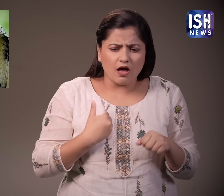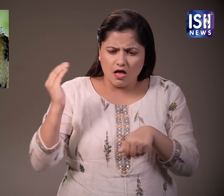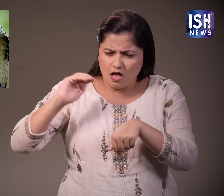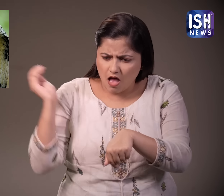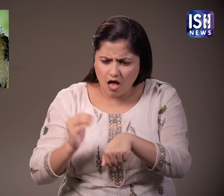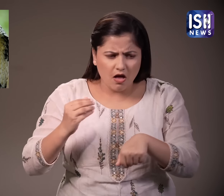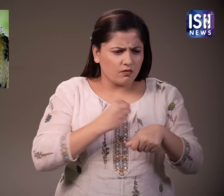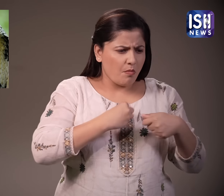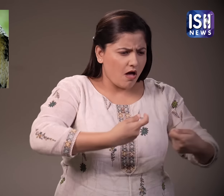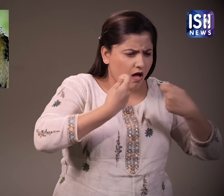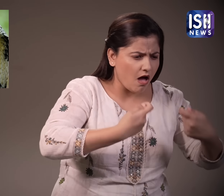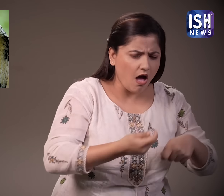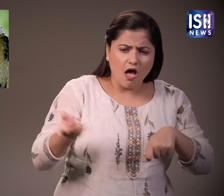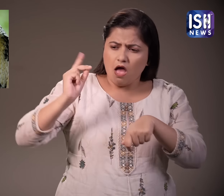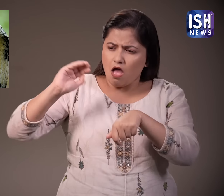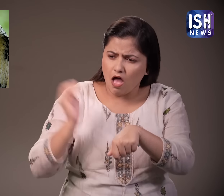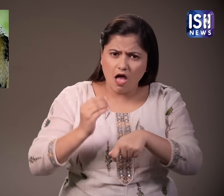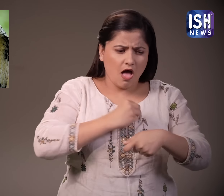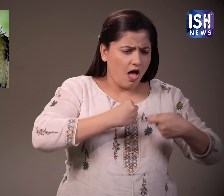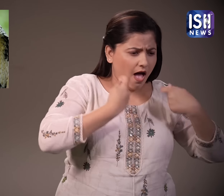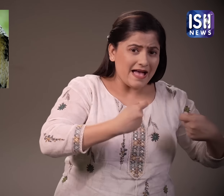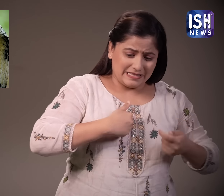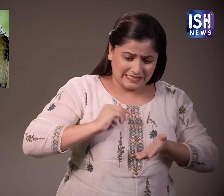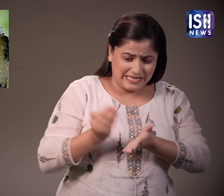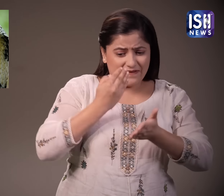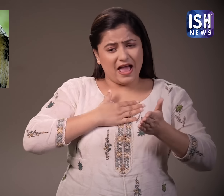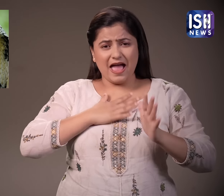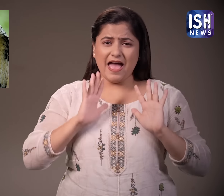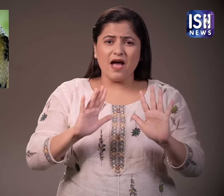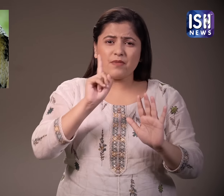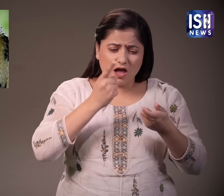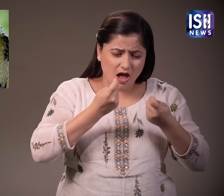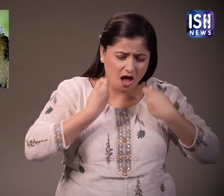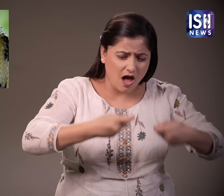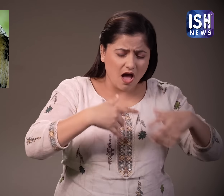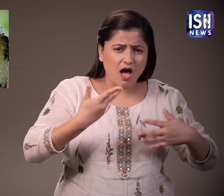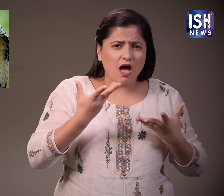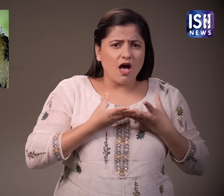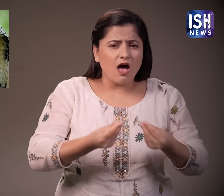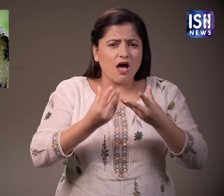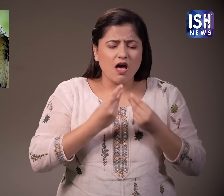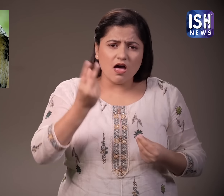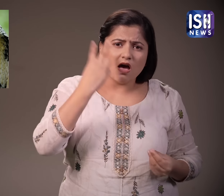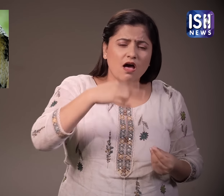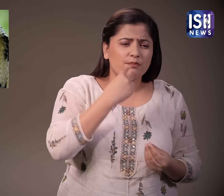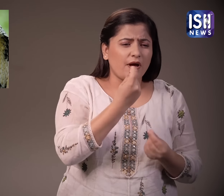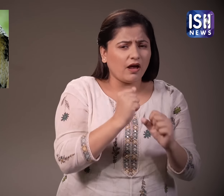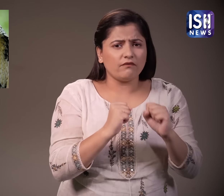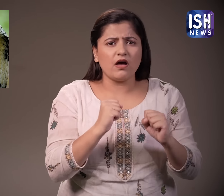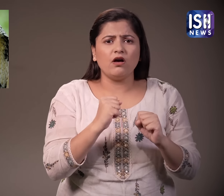बहुत पैसे खर्च किये थे वह आर्टीक रूप से संगर्श कर रहे थे क्योंकि उन्होंने अपने बहुत सारी बचत इलाज पर खर्च